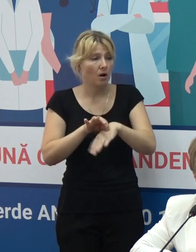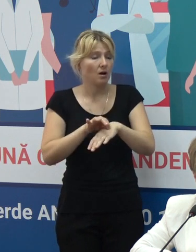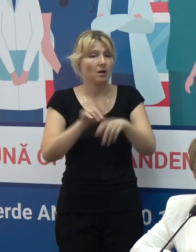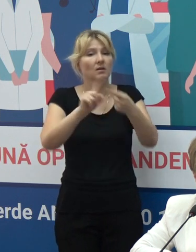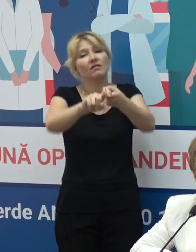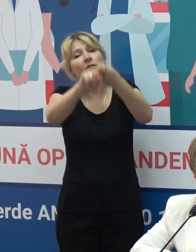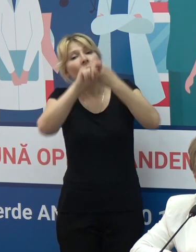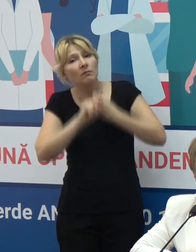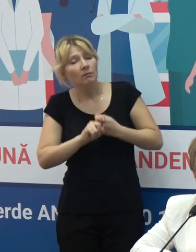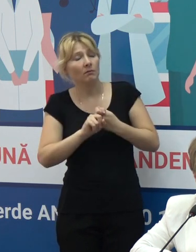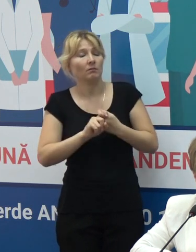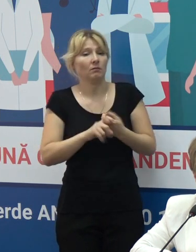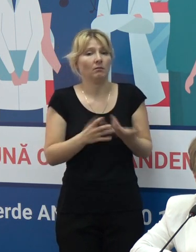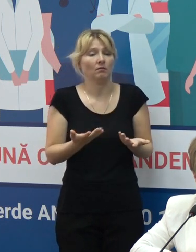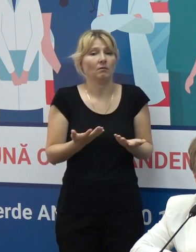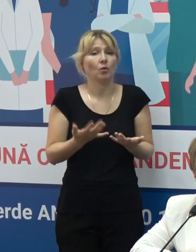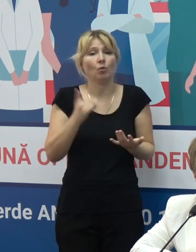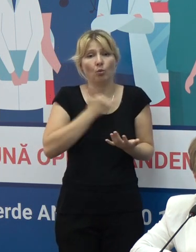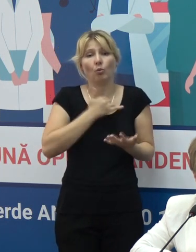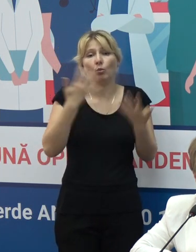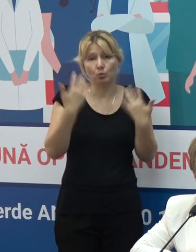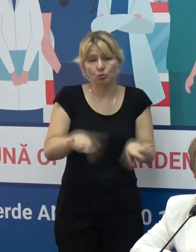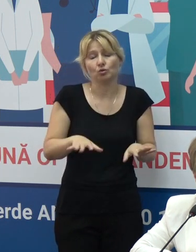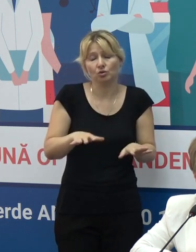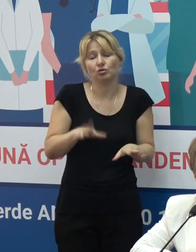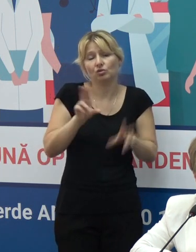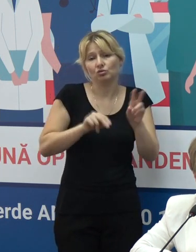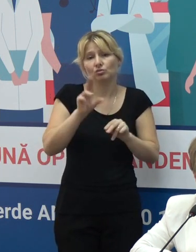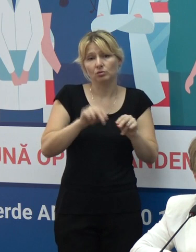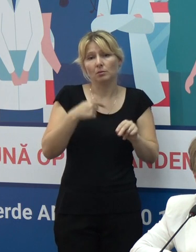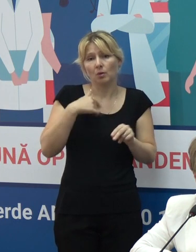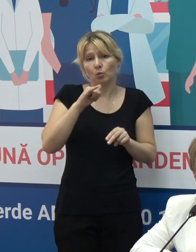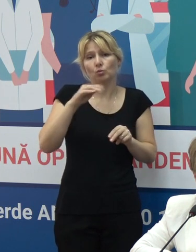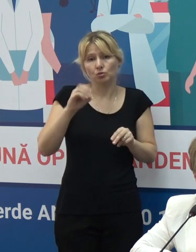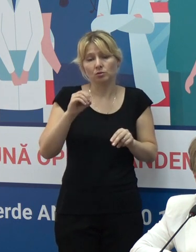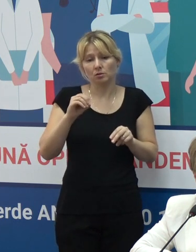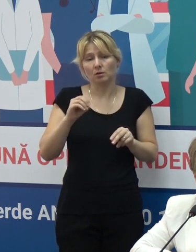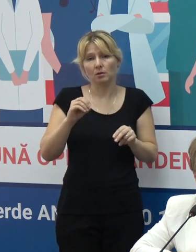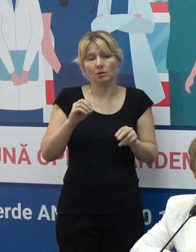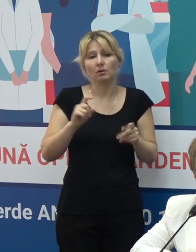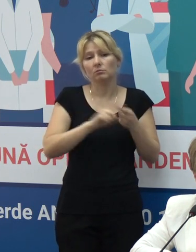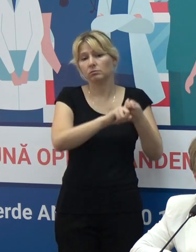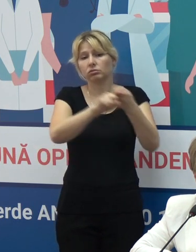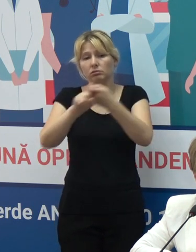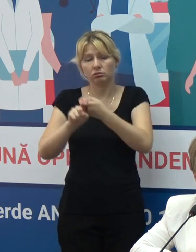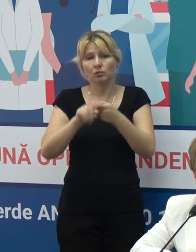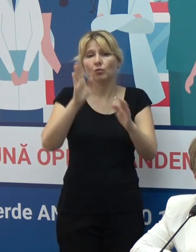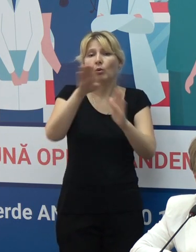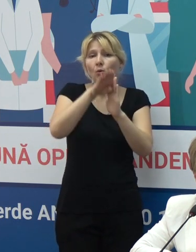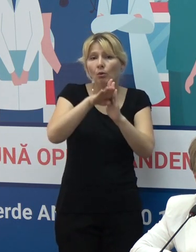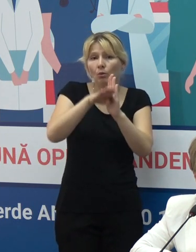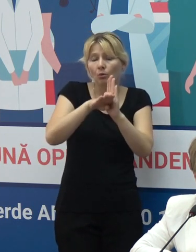de fapt, deja suntem într-o ascensiune, devine și mai critică